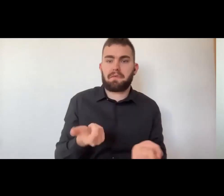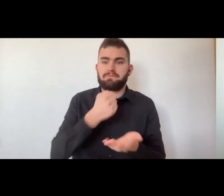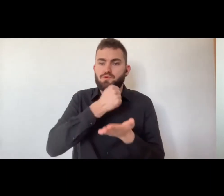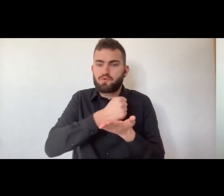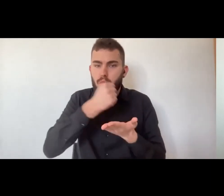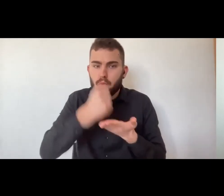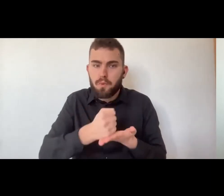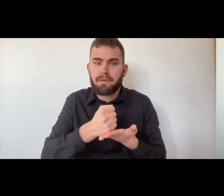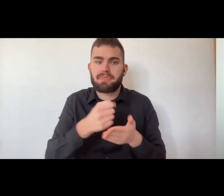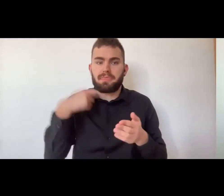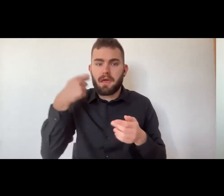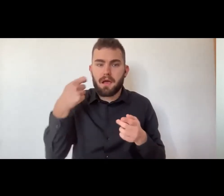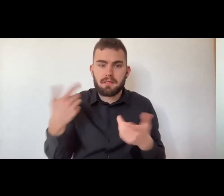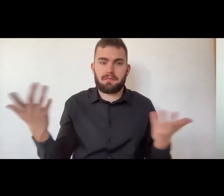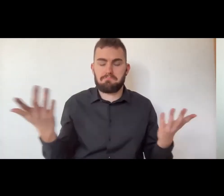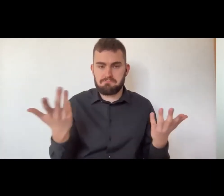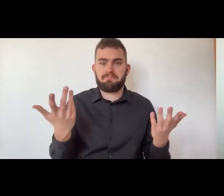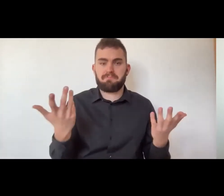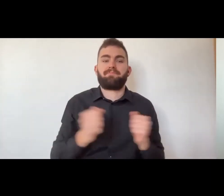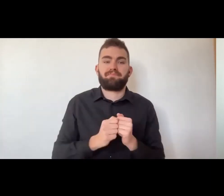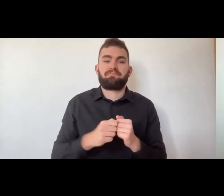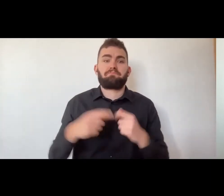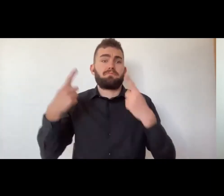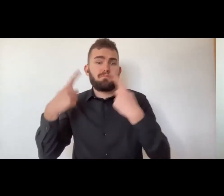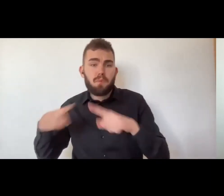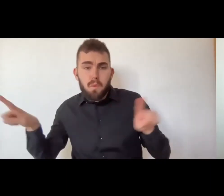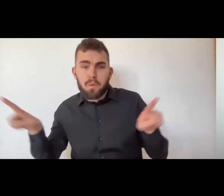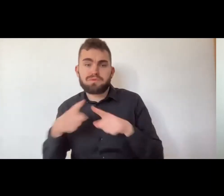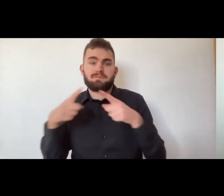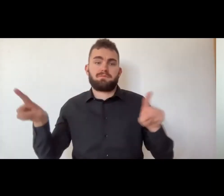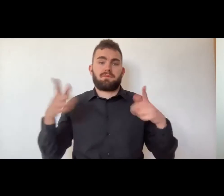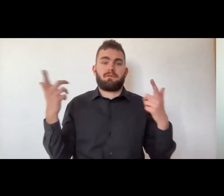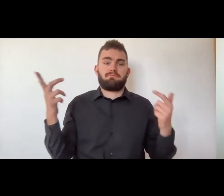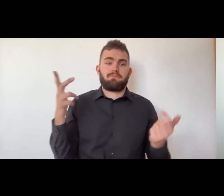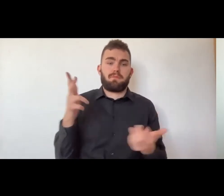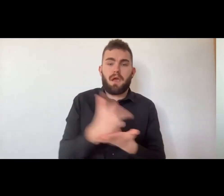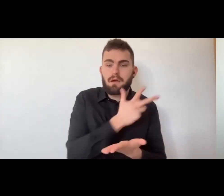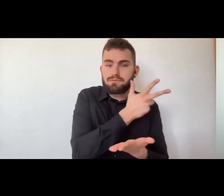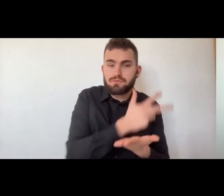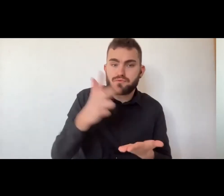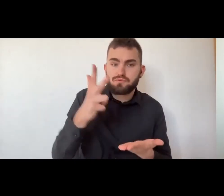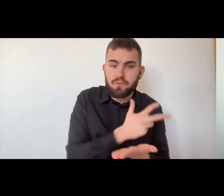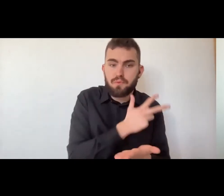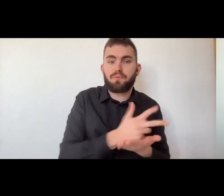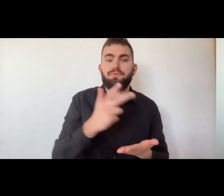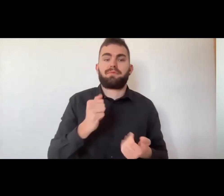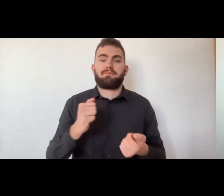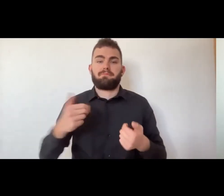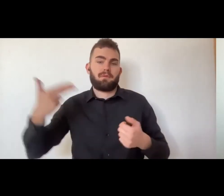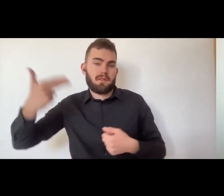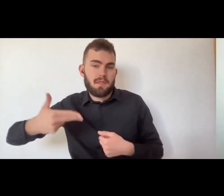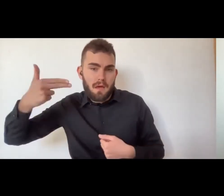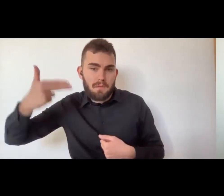Il cinema che può esprimersi in cortometraggi, documentari. La musica in lingua dei segni, le